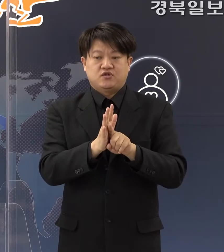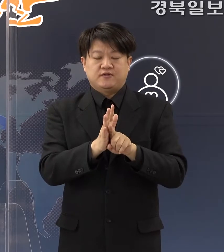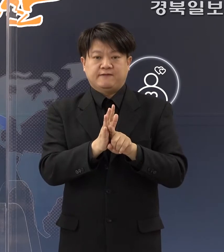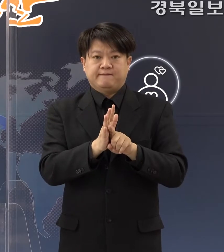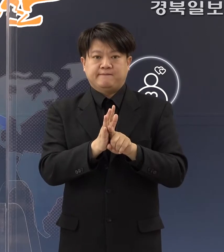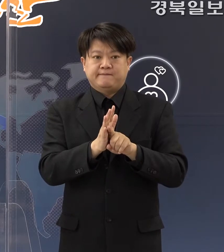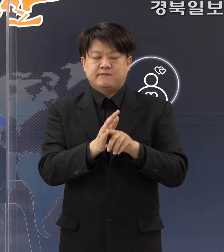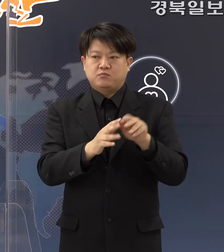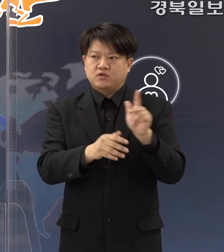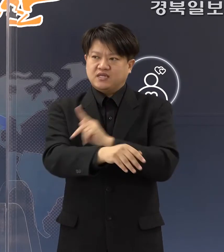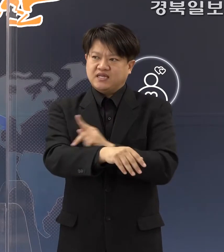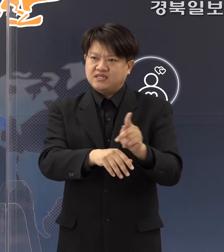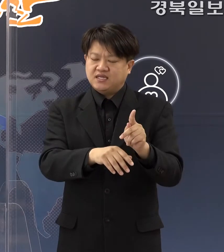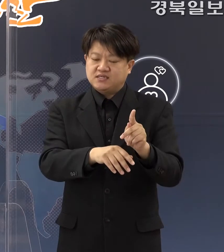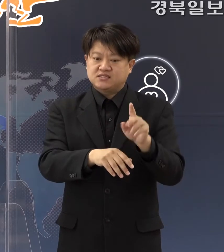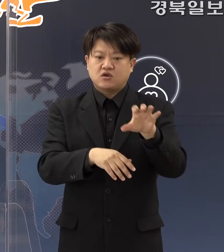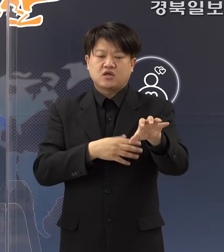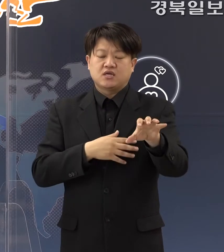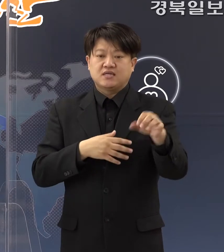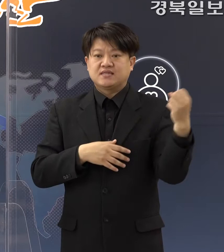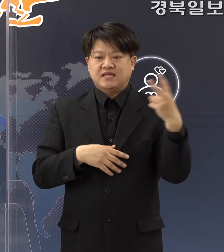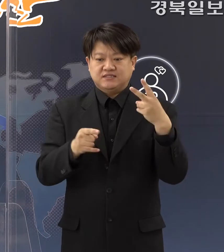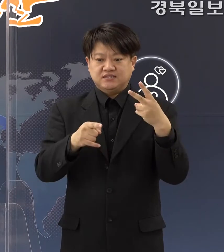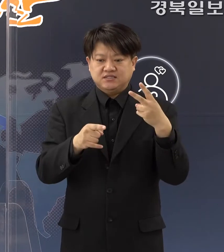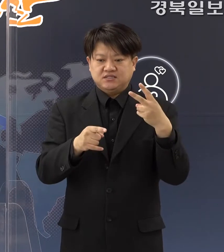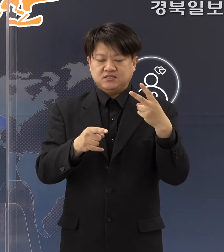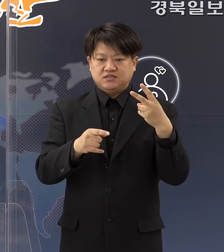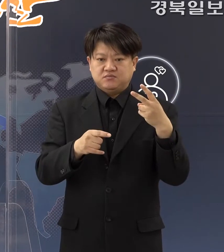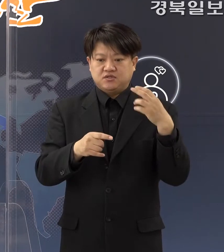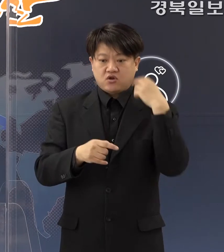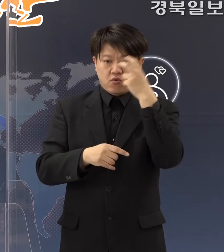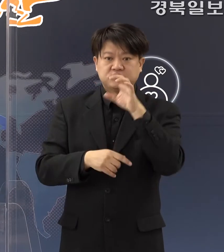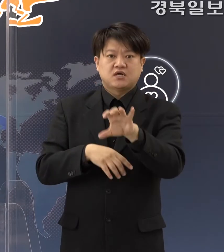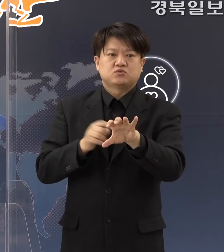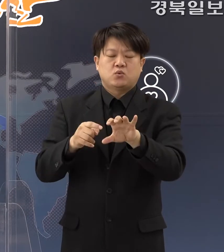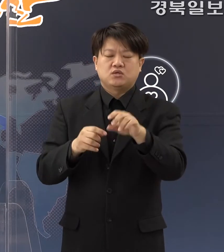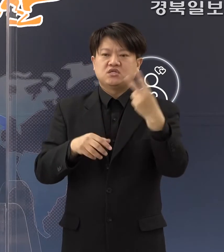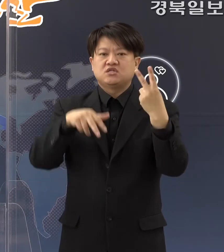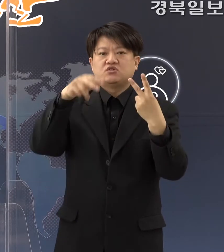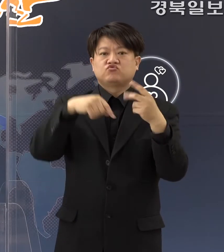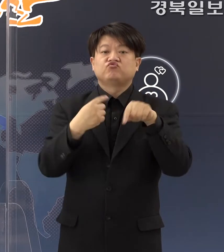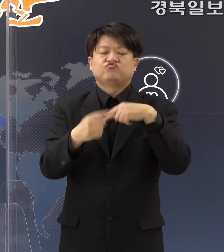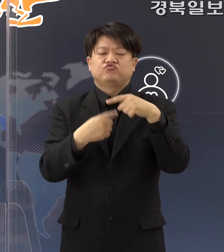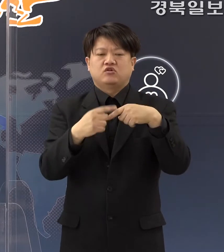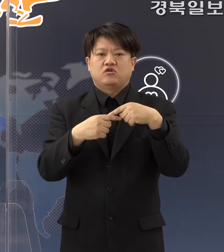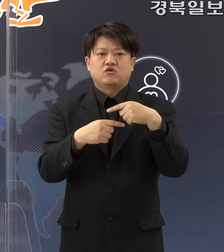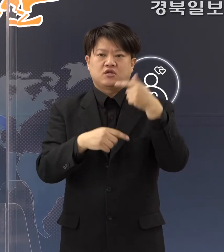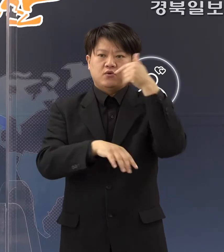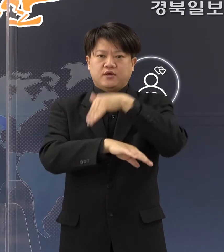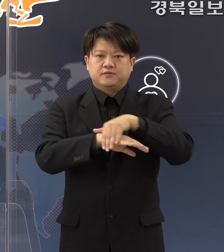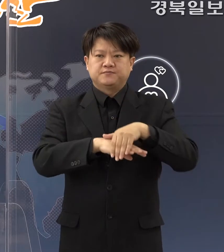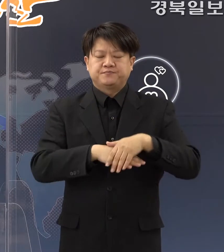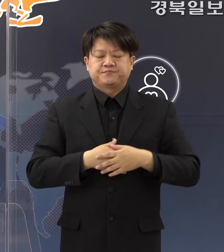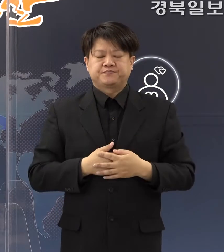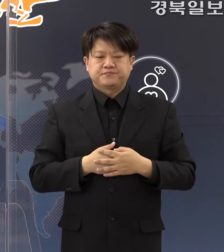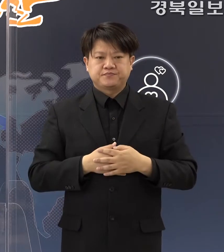포항 KTX역의 기동검사소를 저희들 2주간 운영을 하도록 하겠습니다.